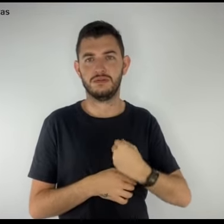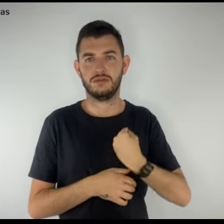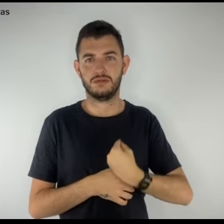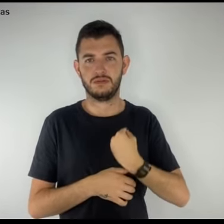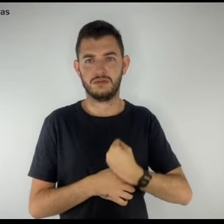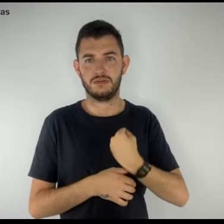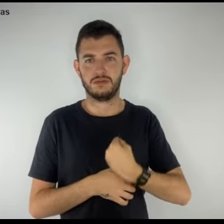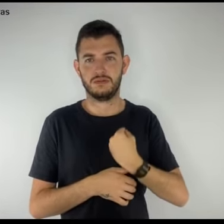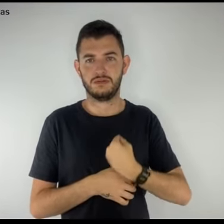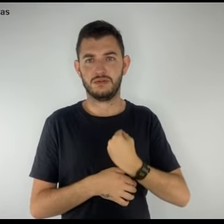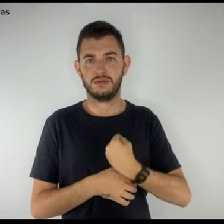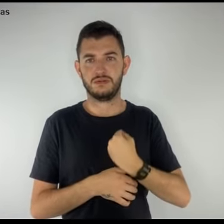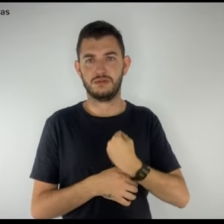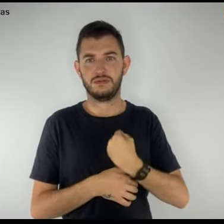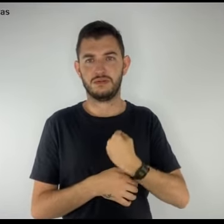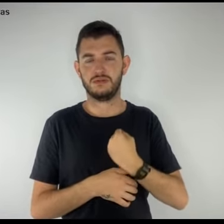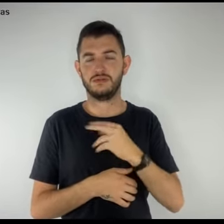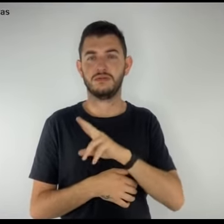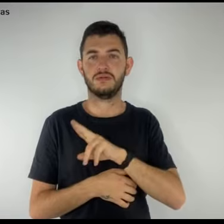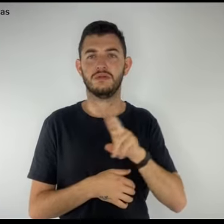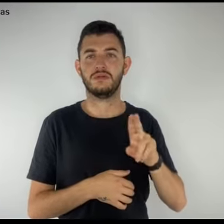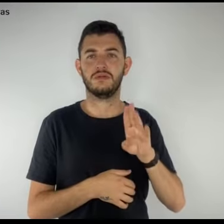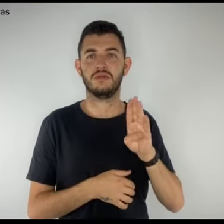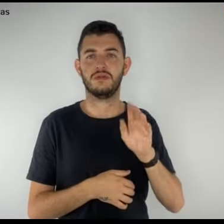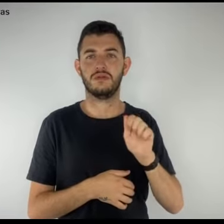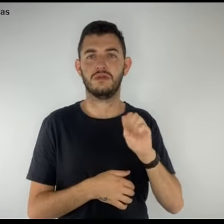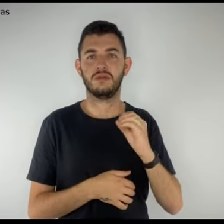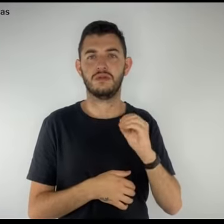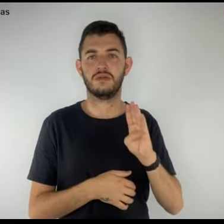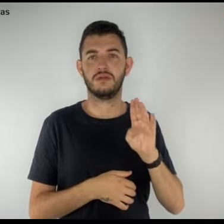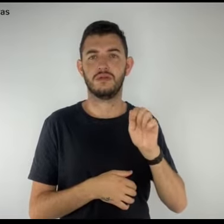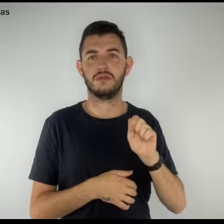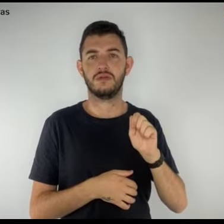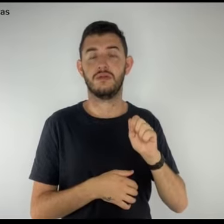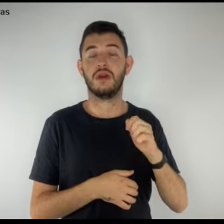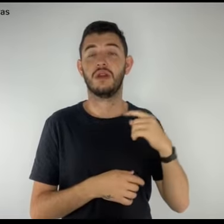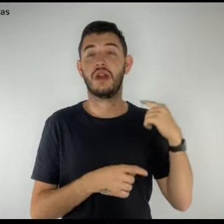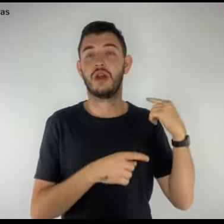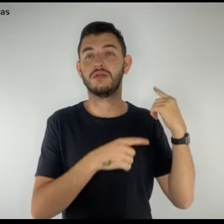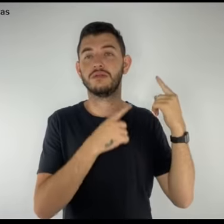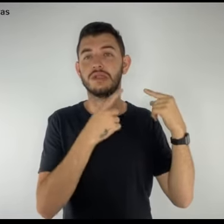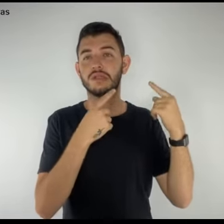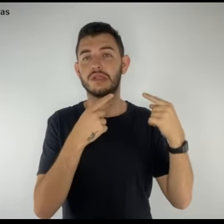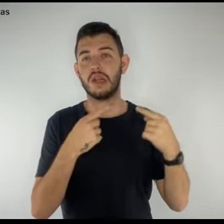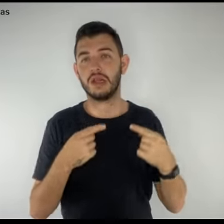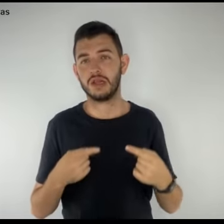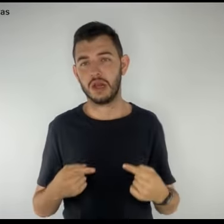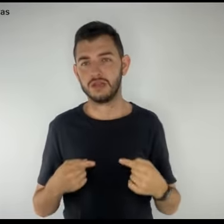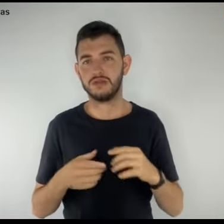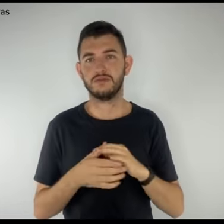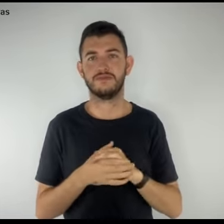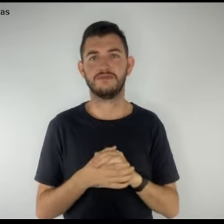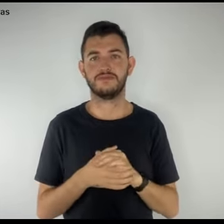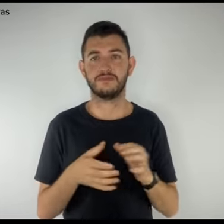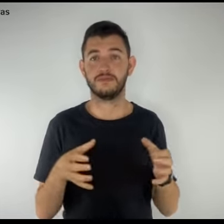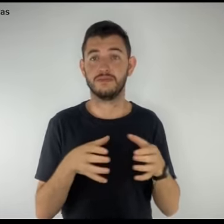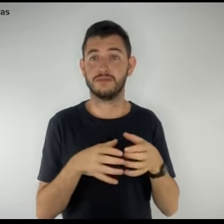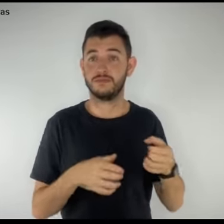do nome Baobá em nossa ancestralidade. A busca de um novo coletivo para